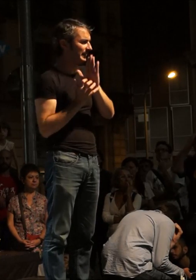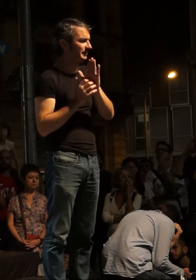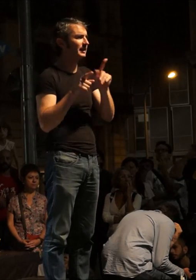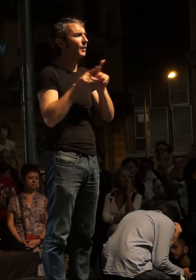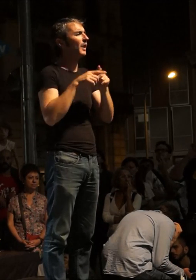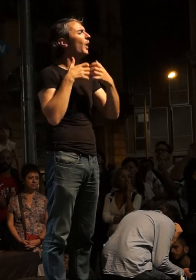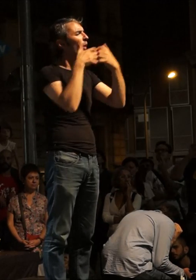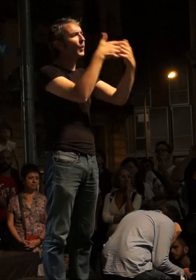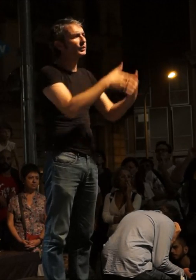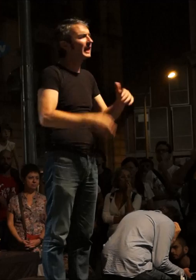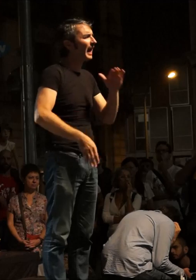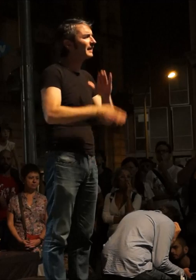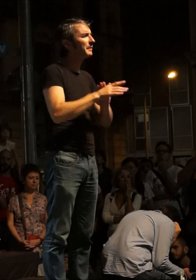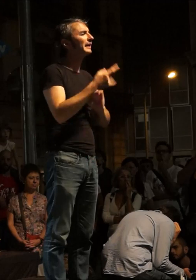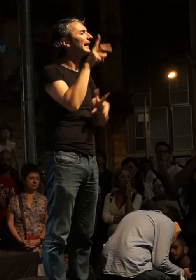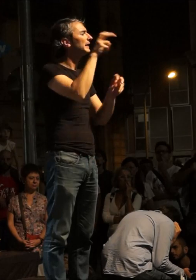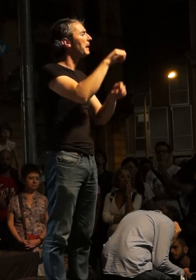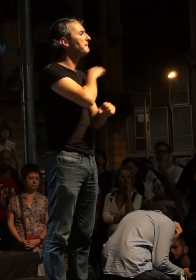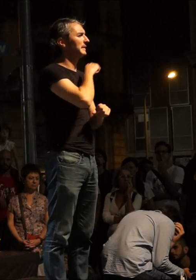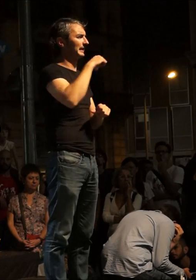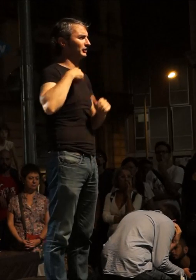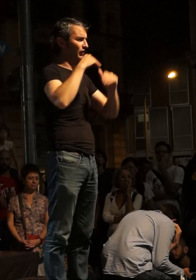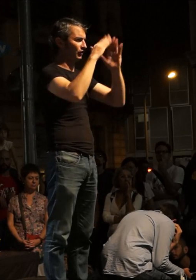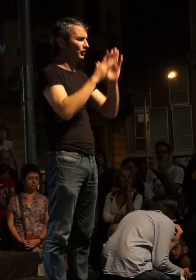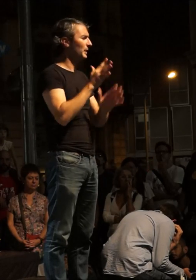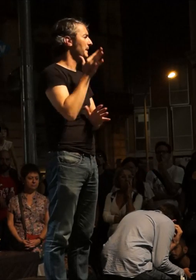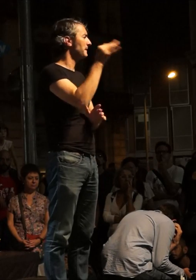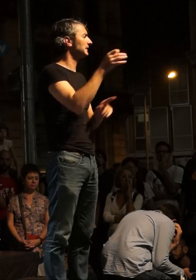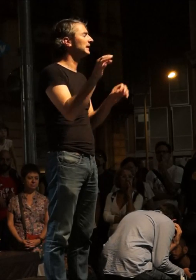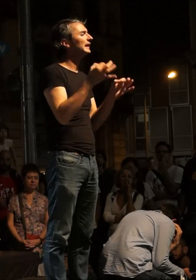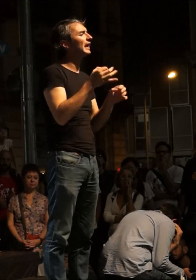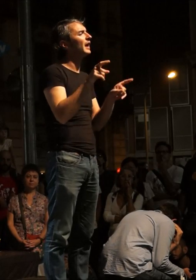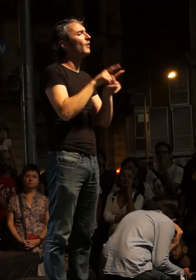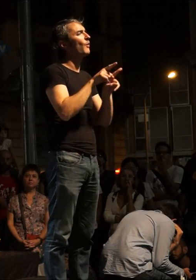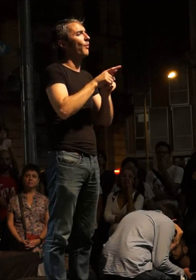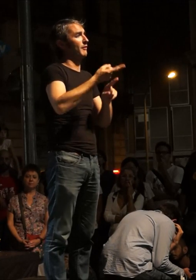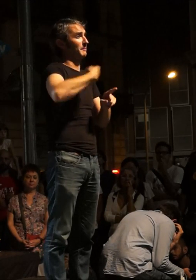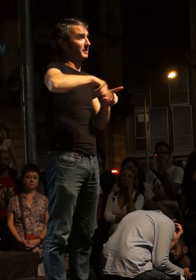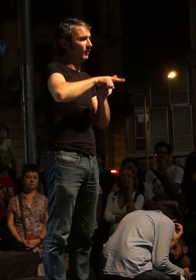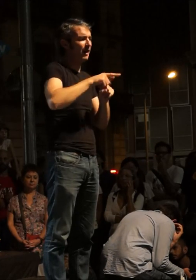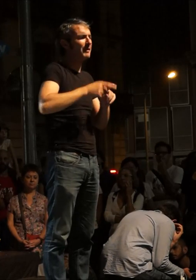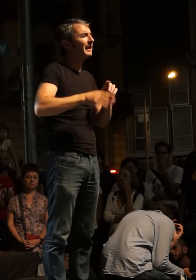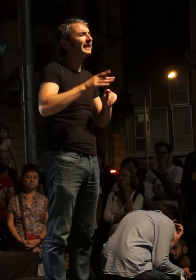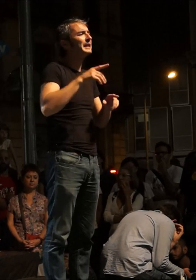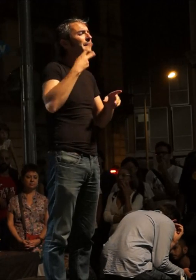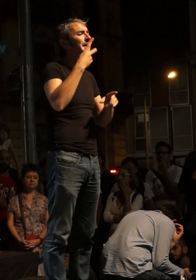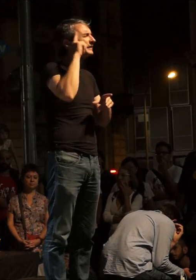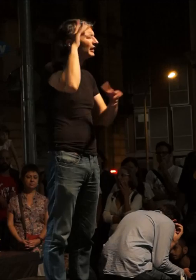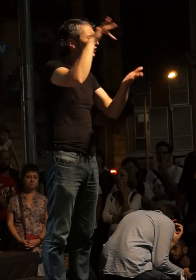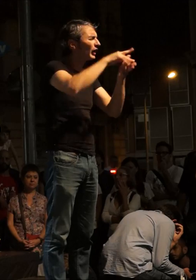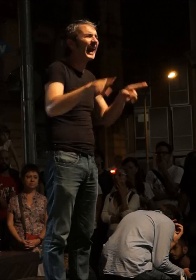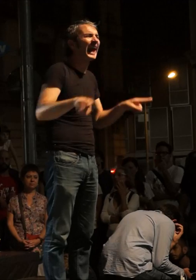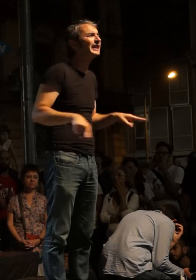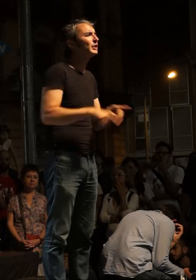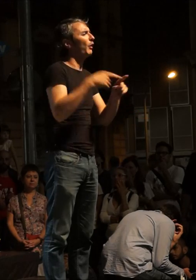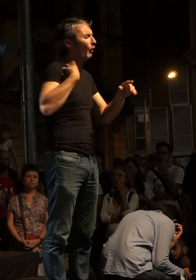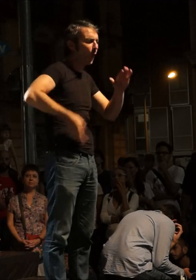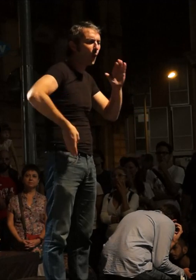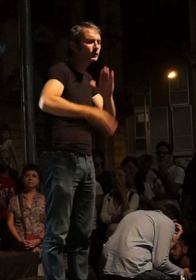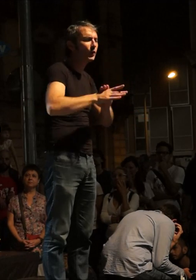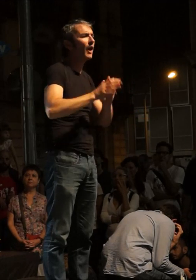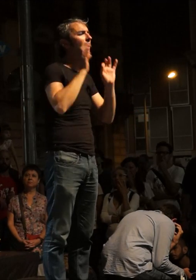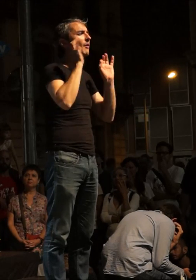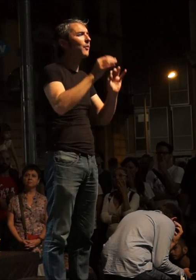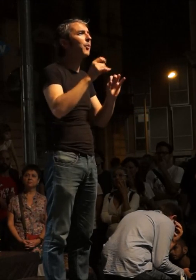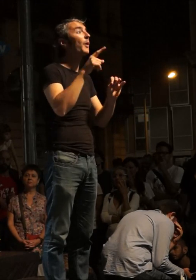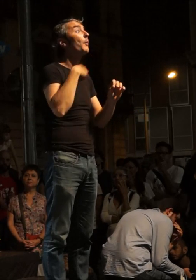seguir sent lluita contra les privatitzacions. I en tenim a tocar. Passi el que passi el dia 27, tenen preparada una privatització